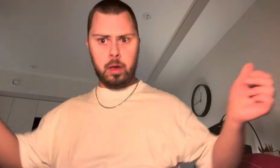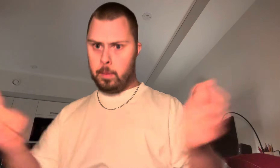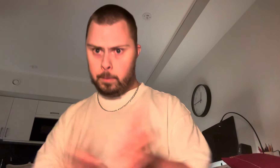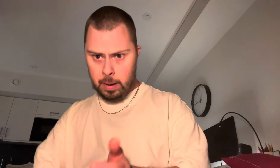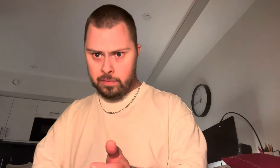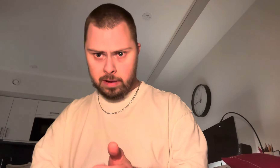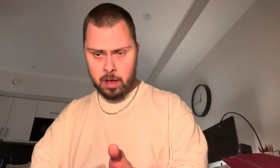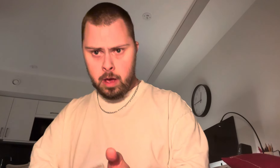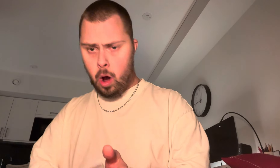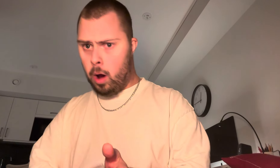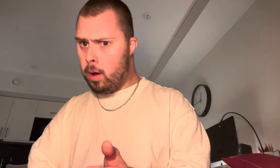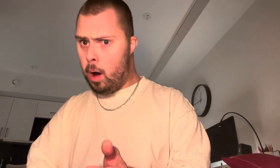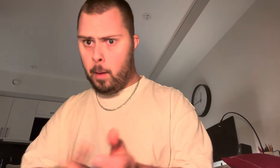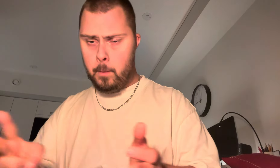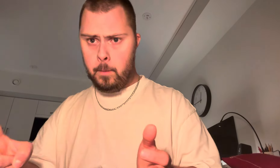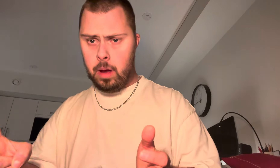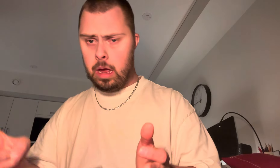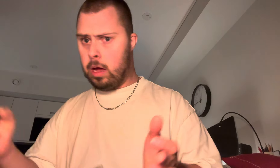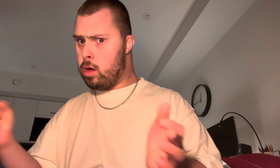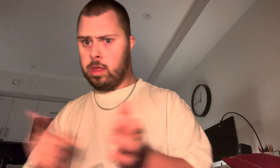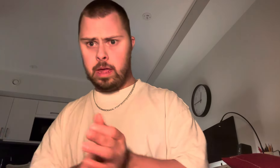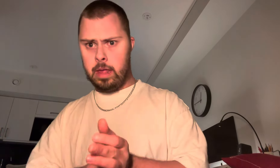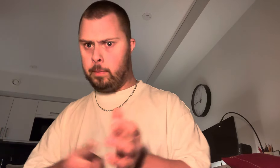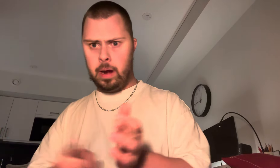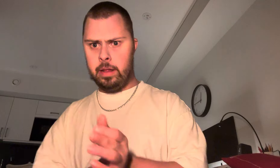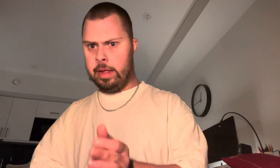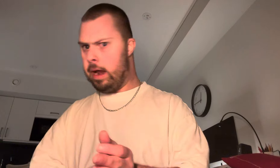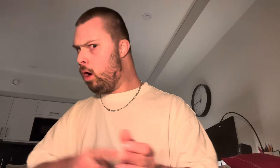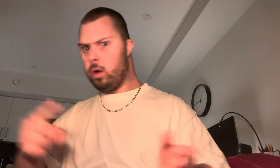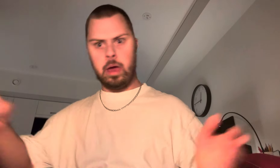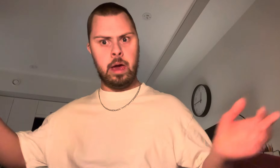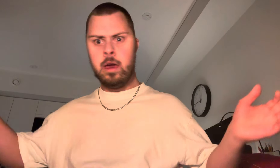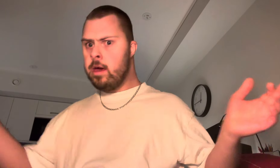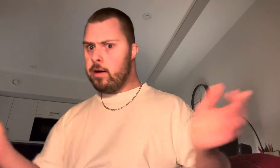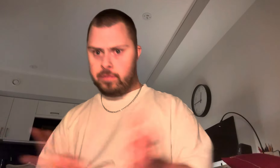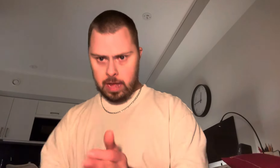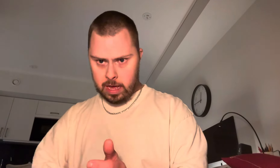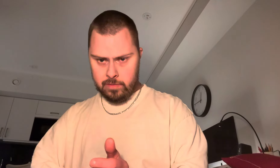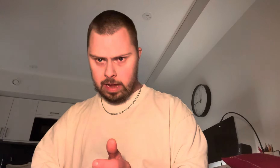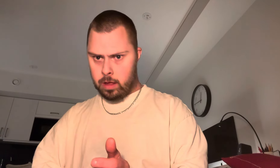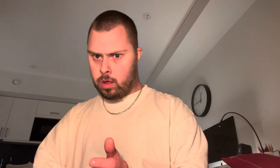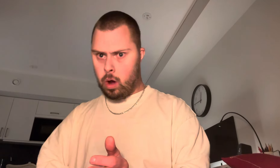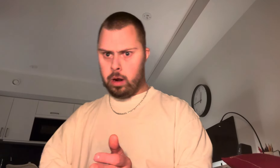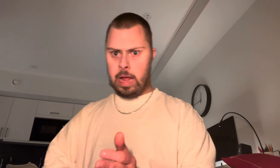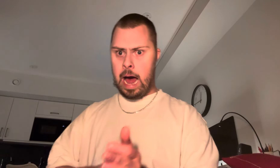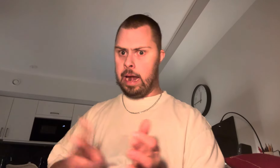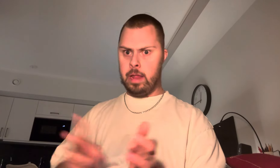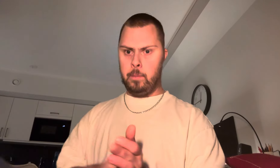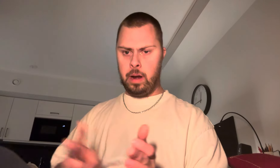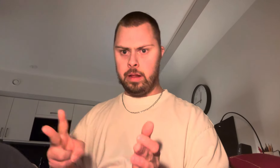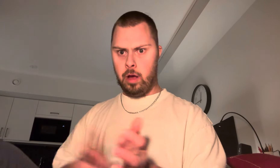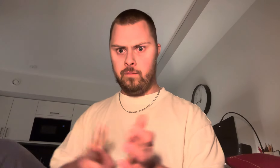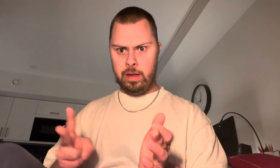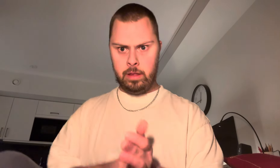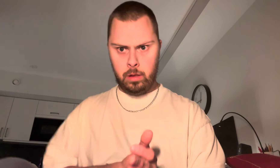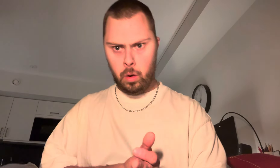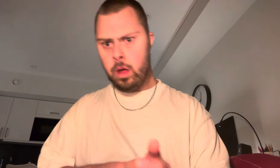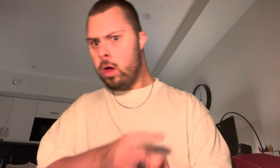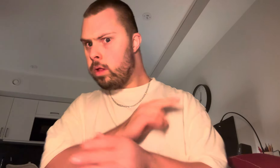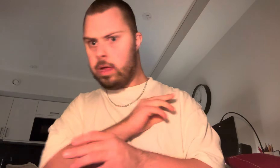kusinerbilder och flickvän Karin Alinder bilder och videor. Det